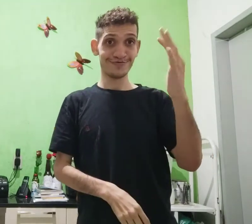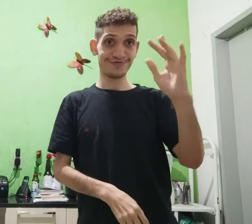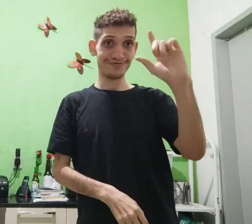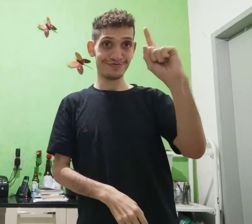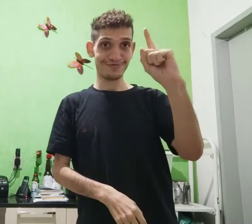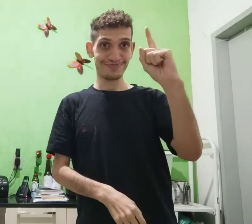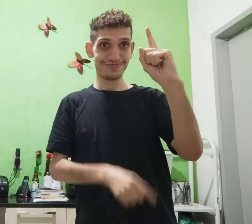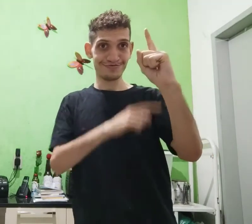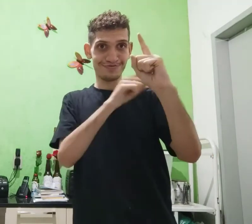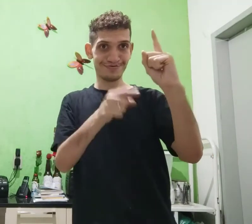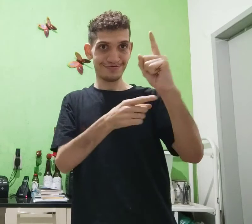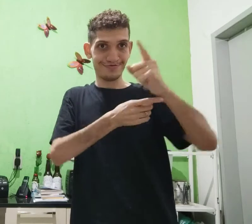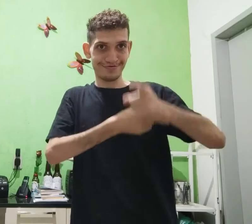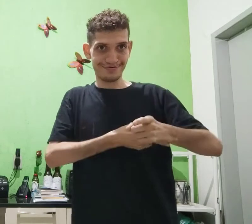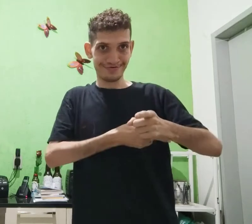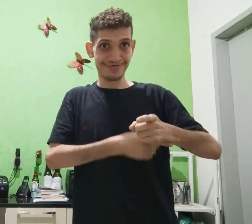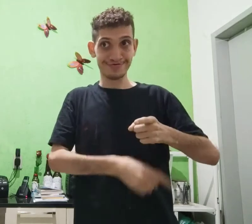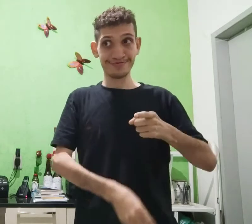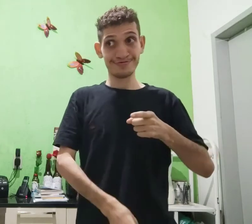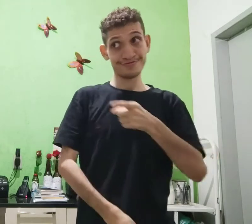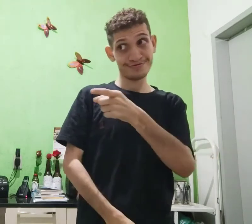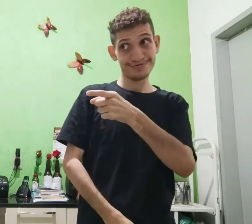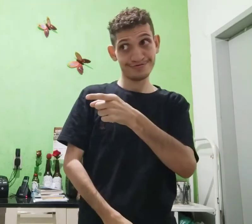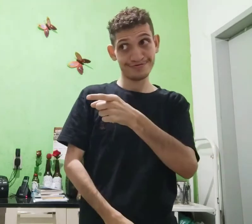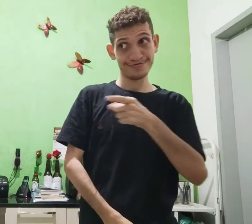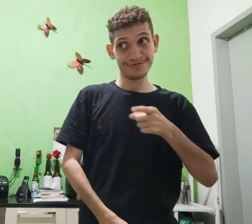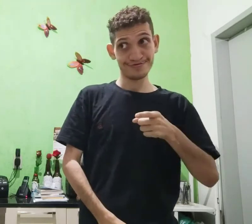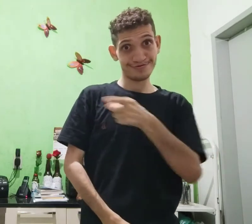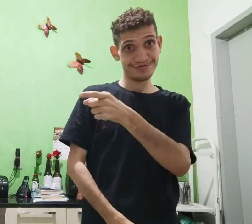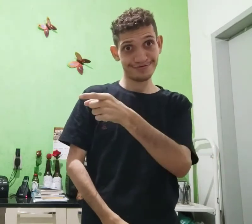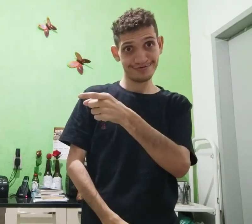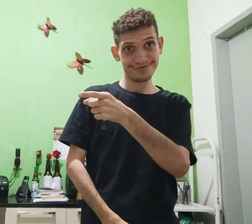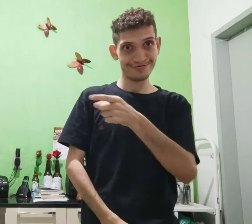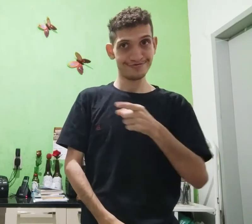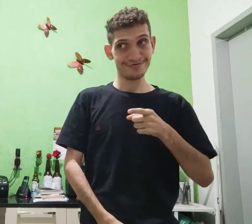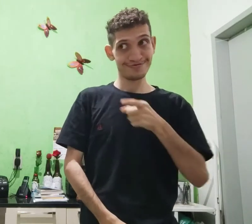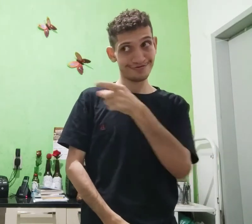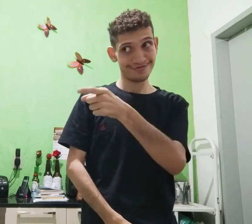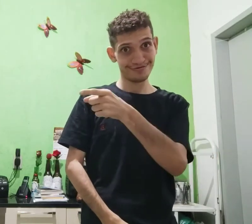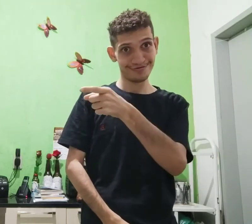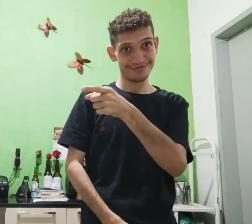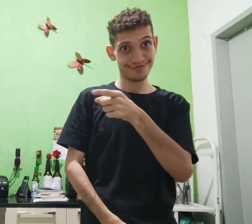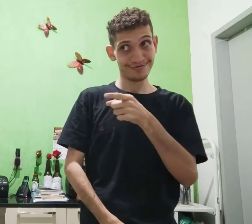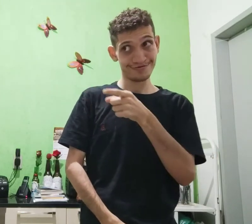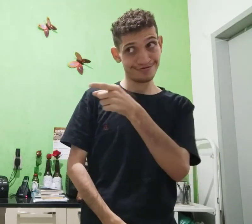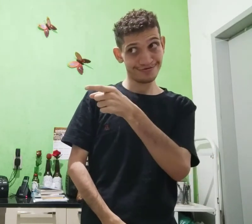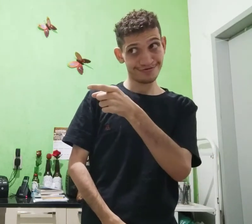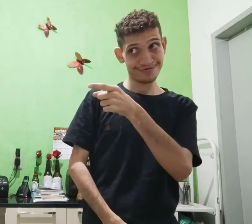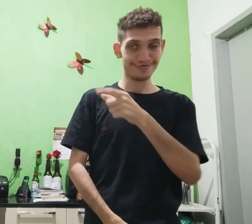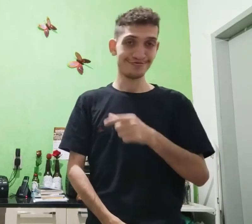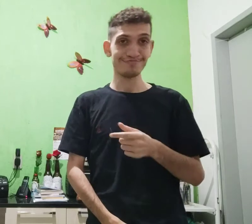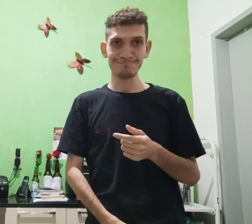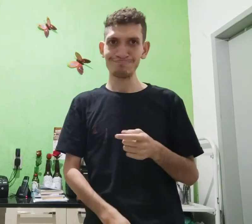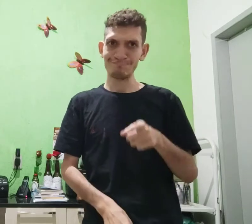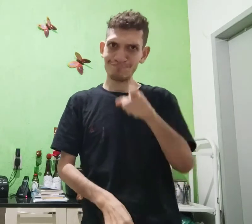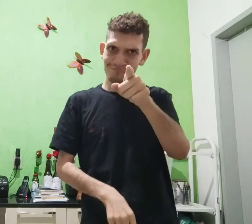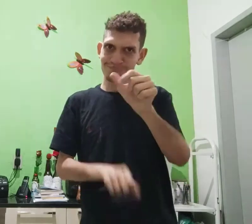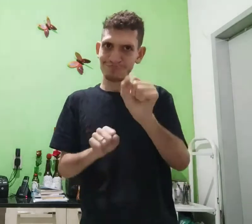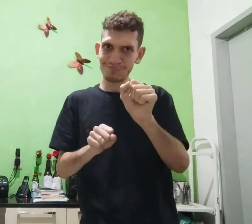ok? Essa mão aqui, assim, apontando aqui para o lado, assim, viu?